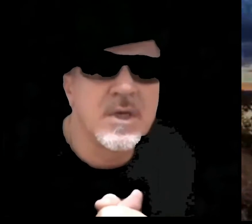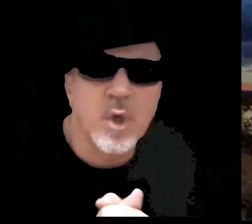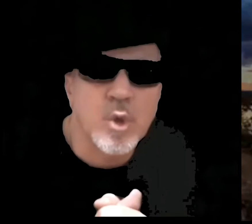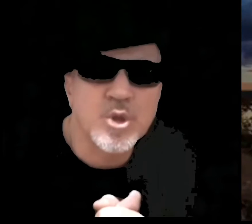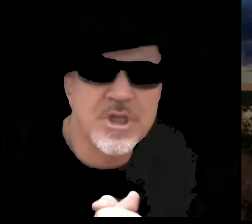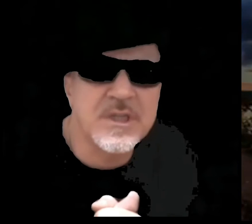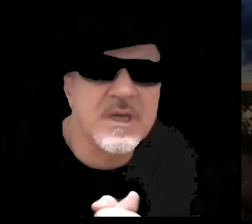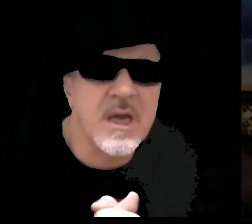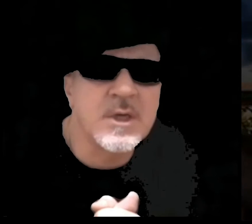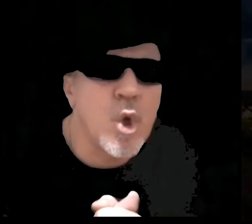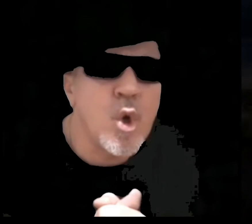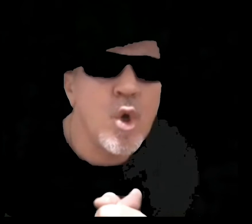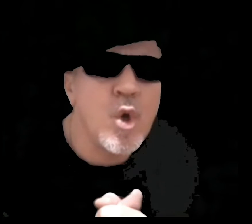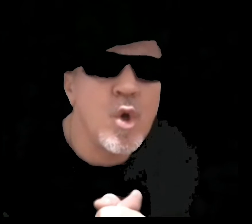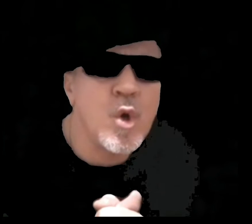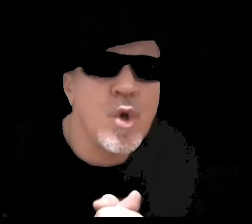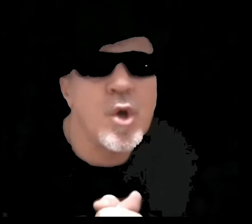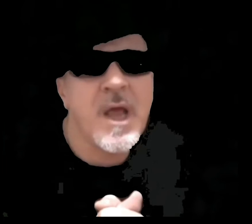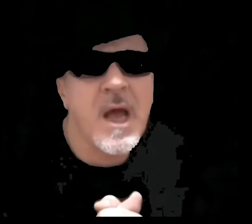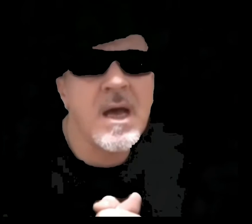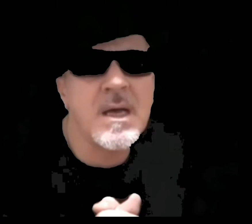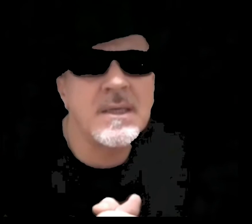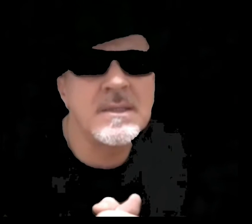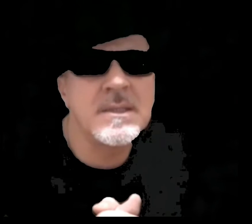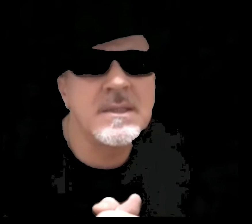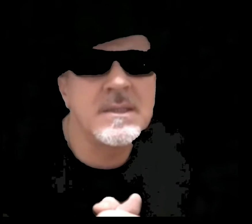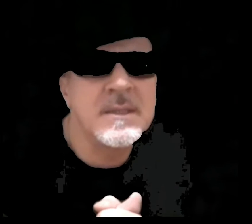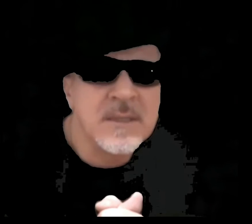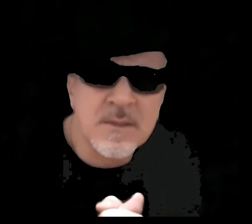ho sete ancora.